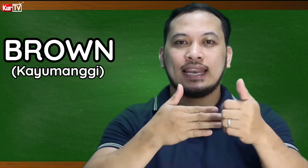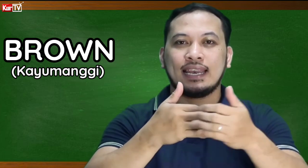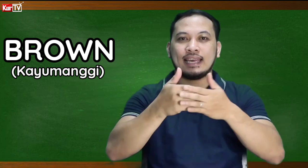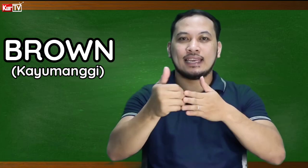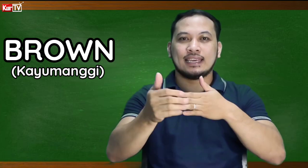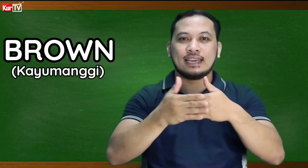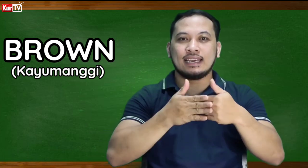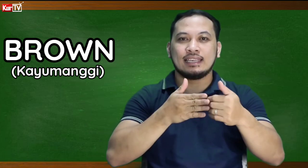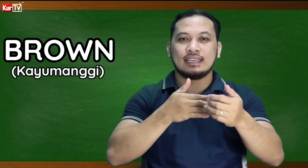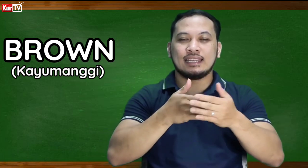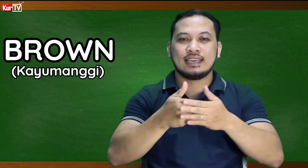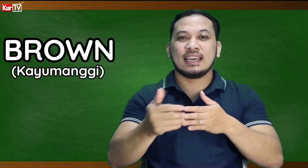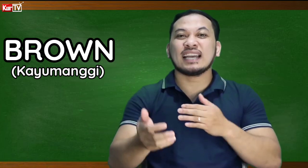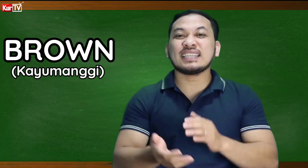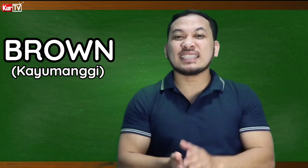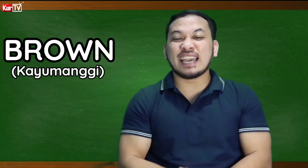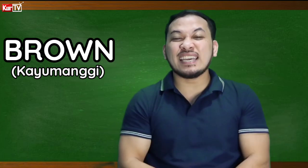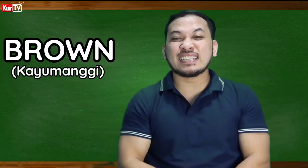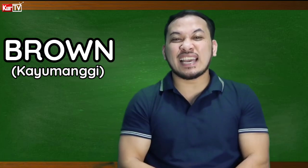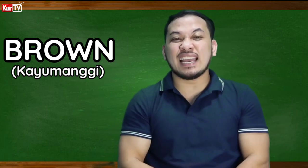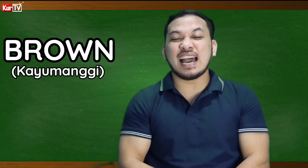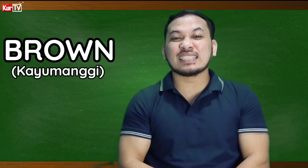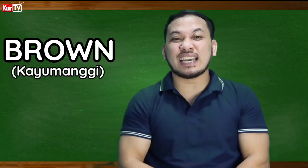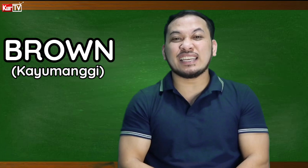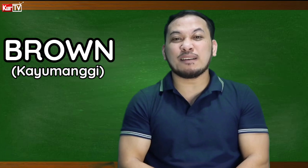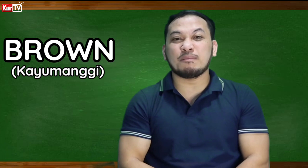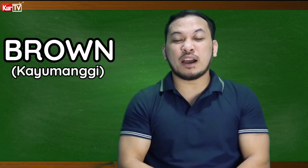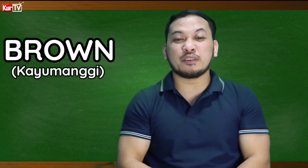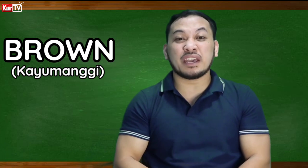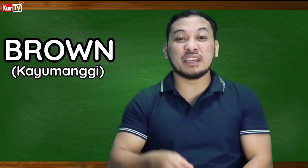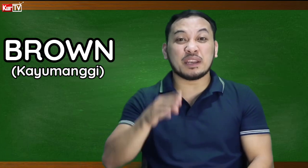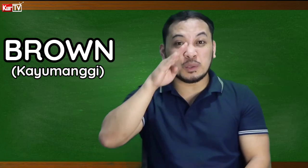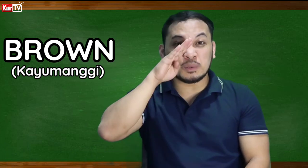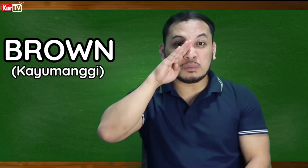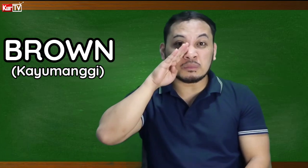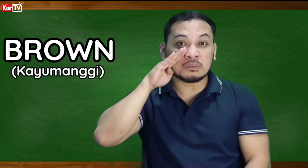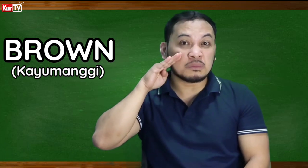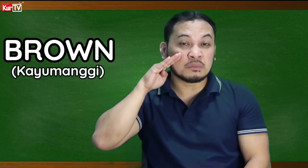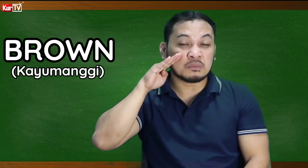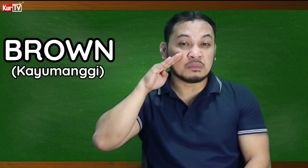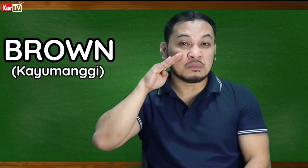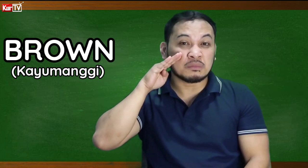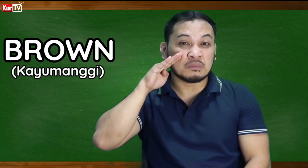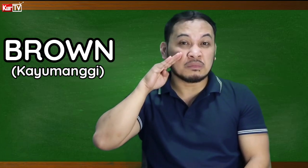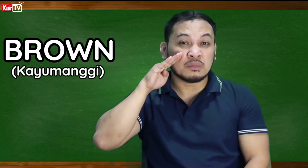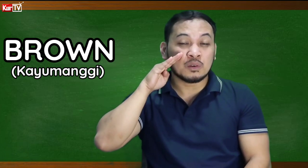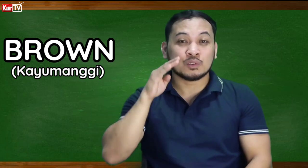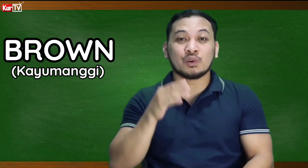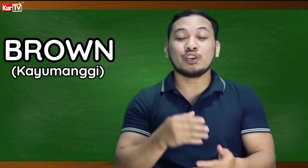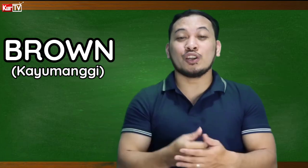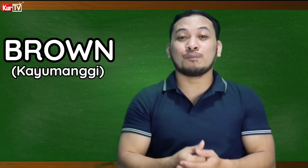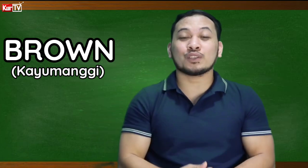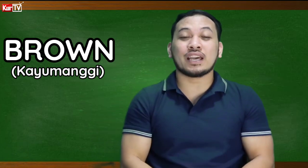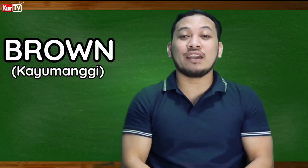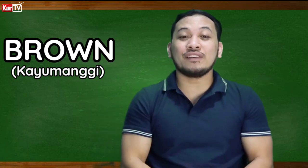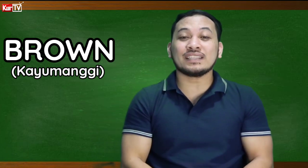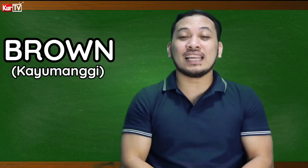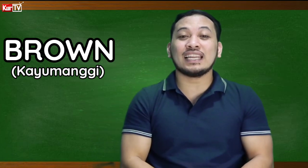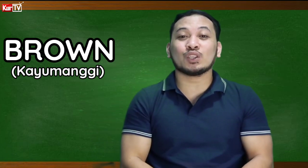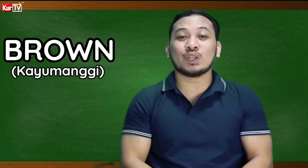Ayan! Kasi sa ASL, ang sign ng Brown ay ganun. So, ngayon po sa FSL, ganito